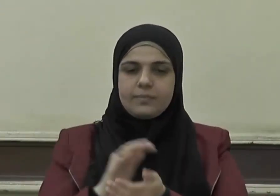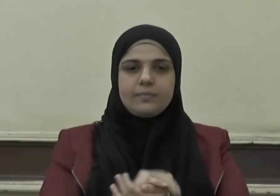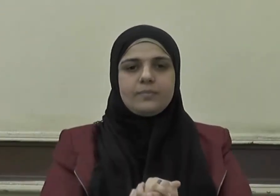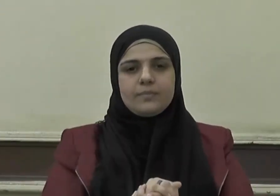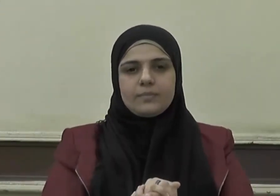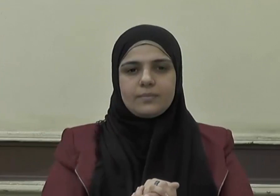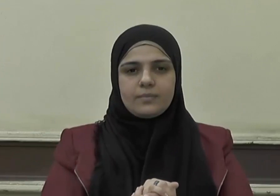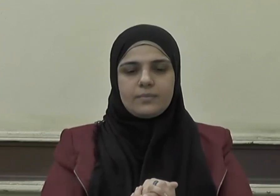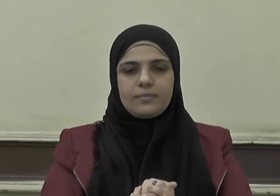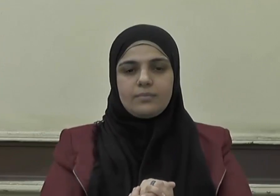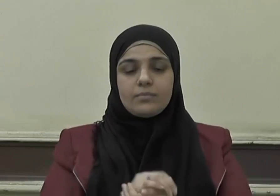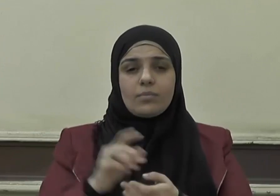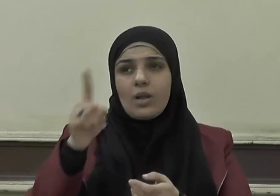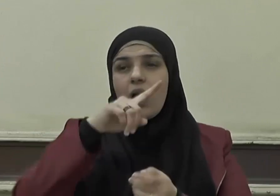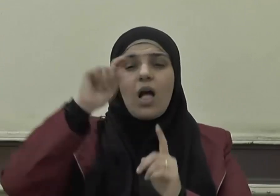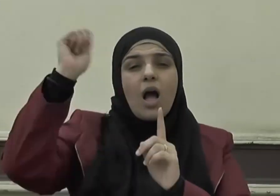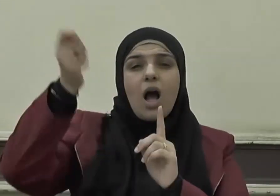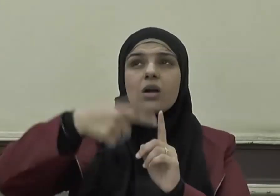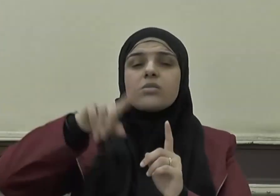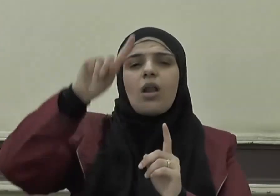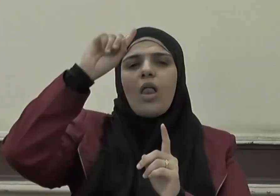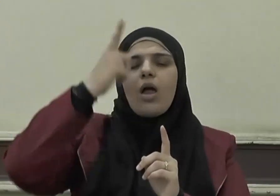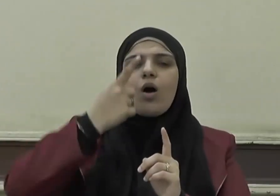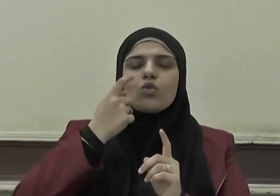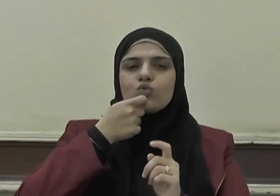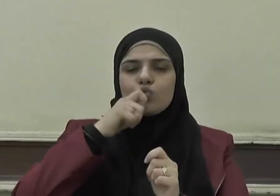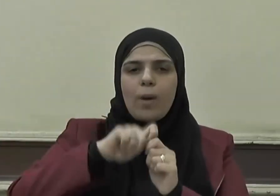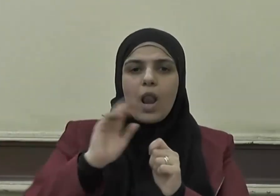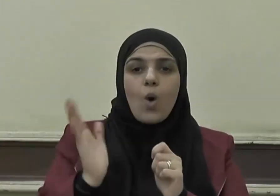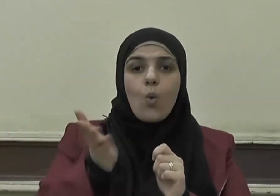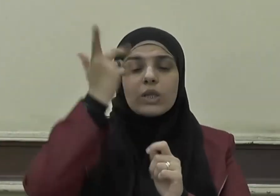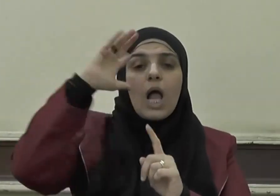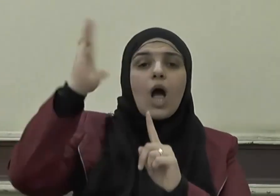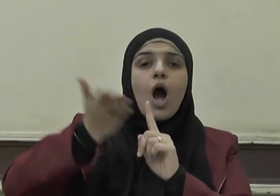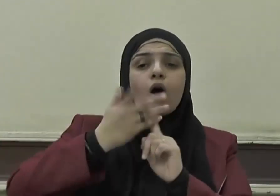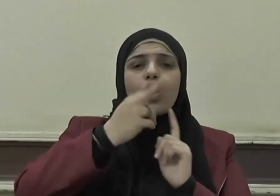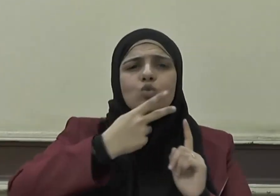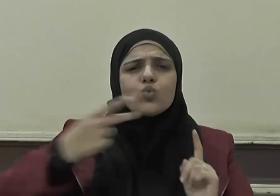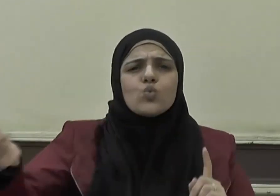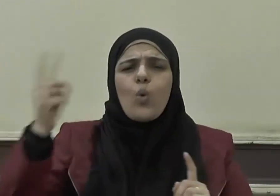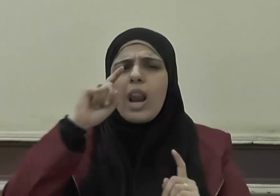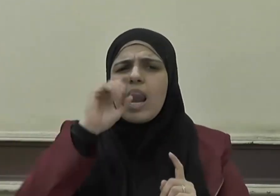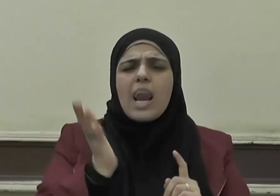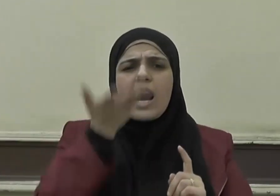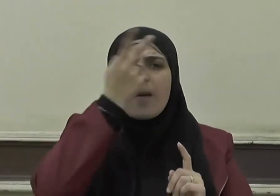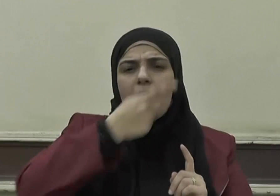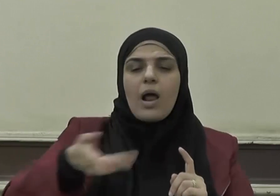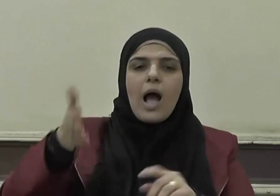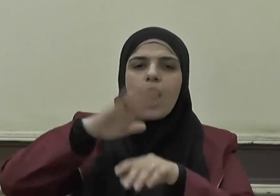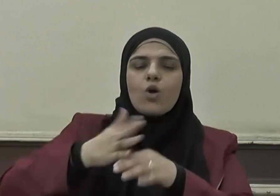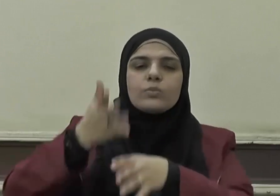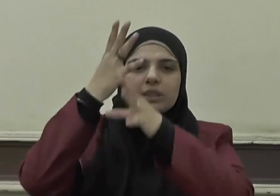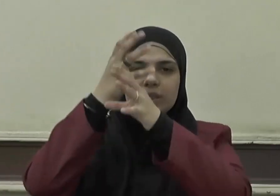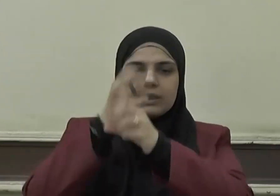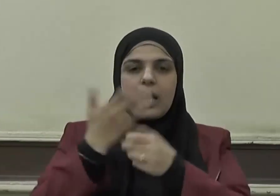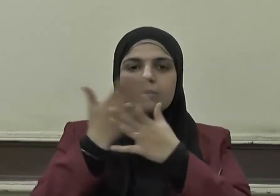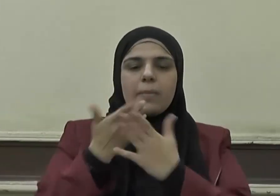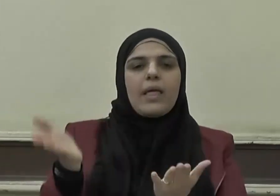فقد أرسل الله عز وجل رسله وأنبياءه عليهم السلام لهداية